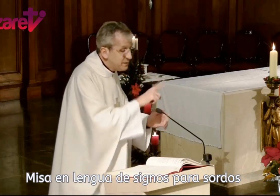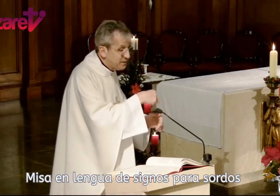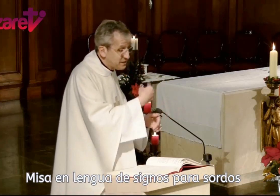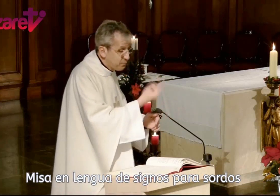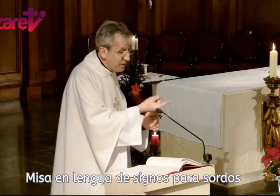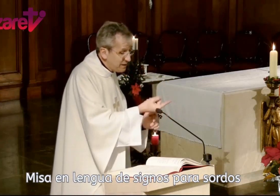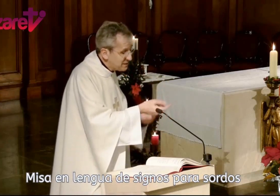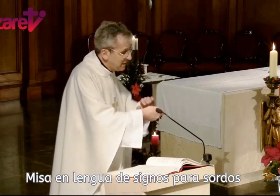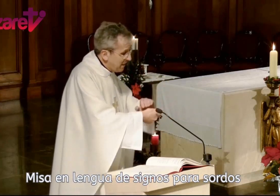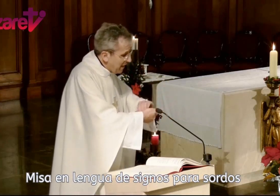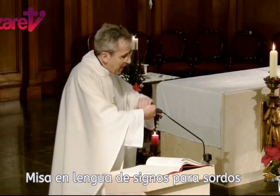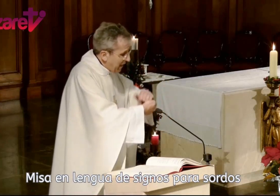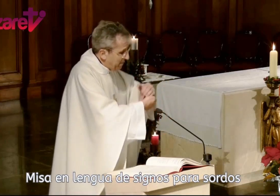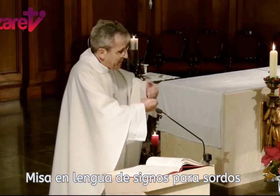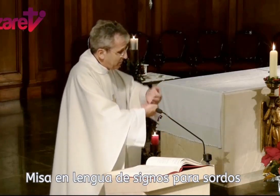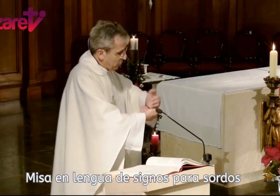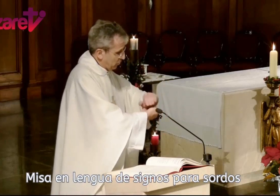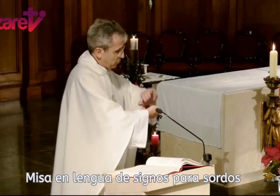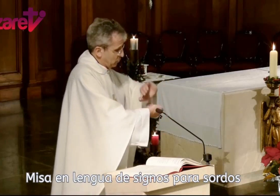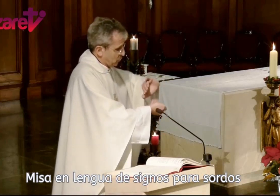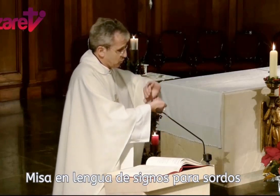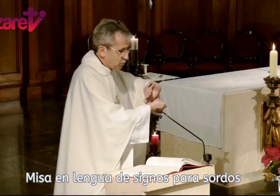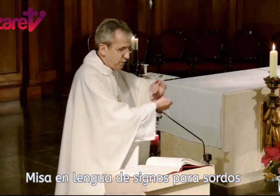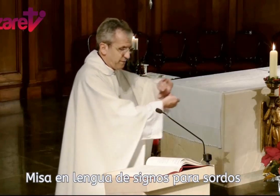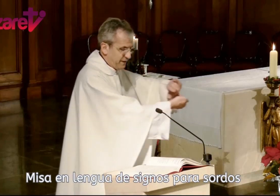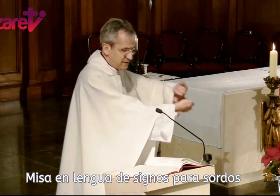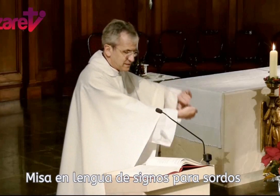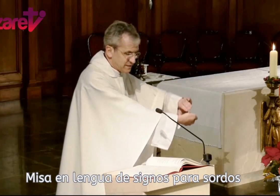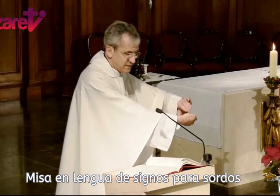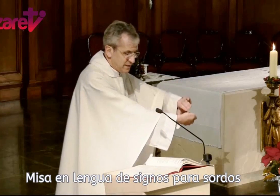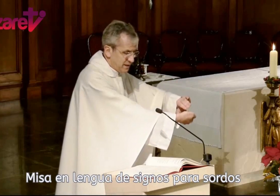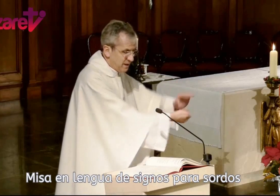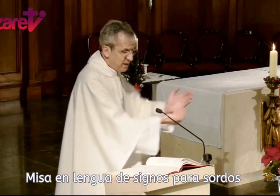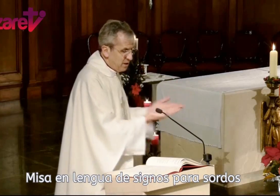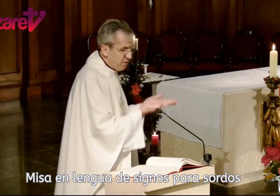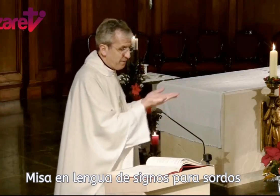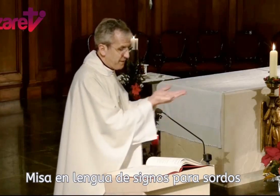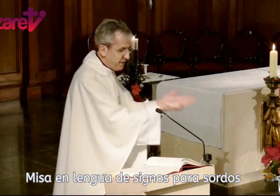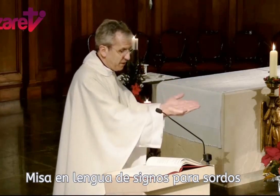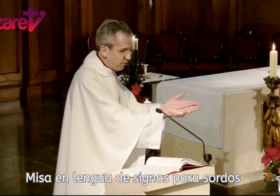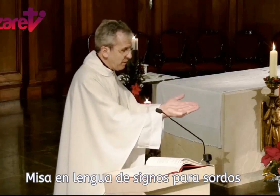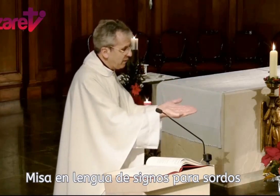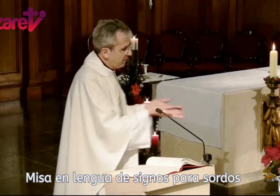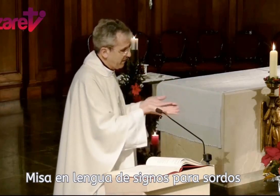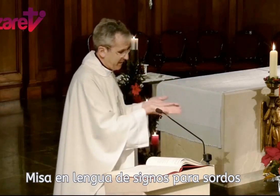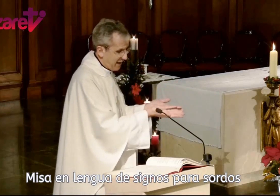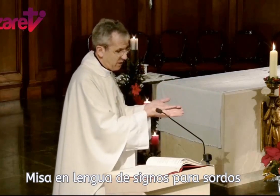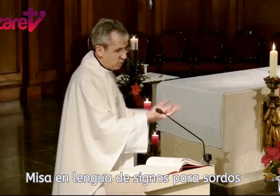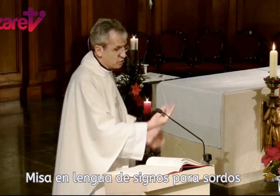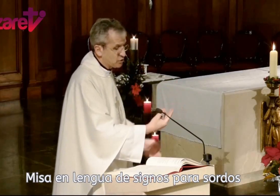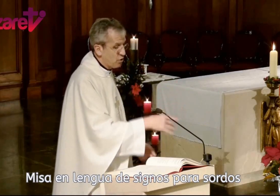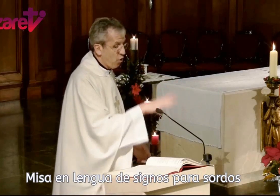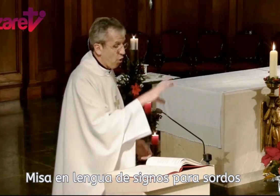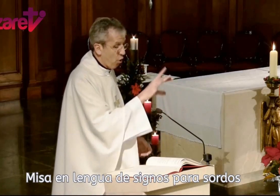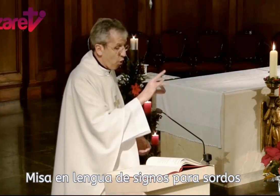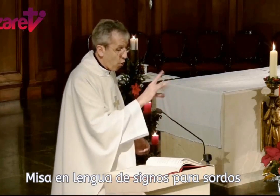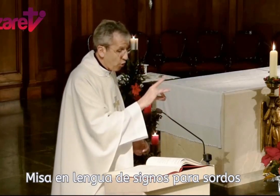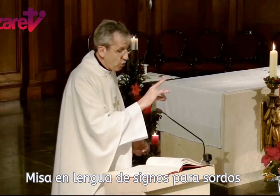Después, abriendo sus cofres, le ofrecieron regalos oro,